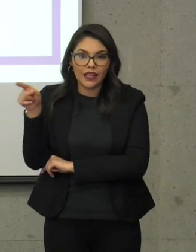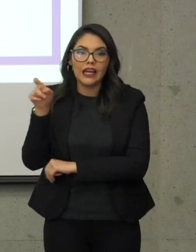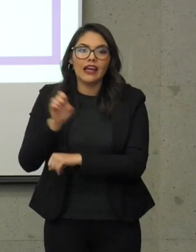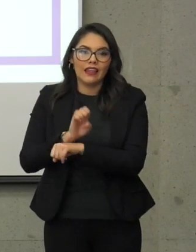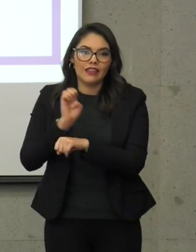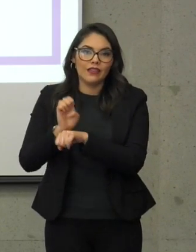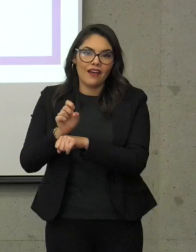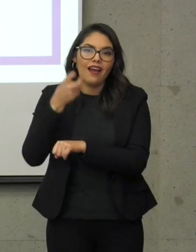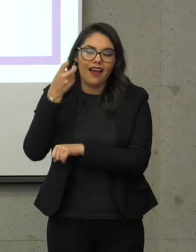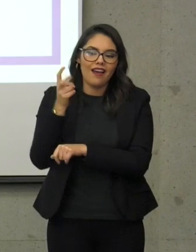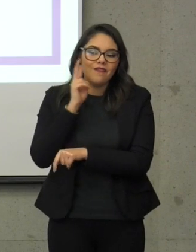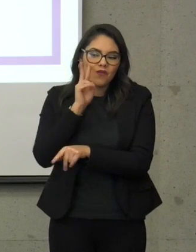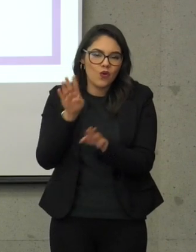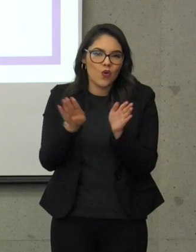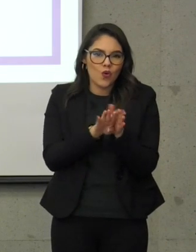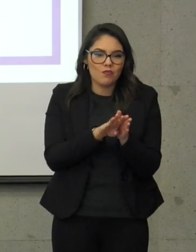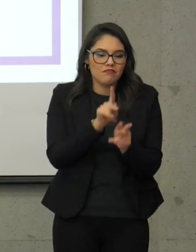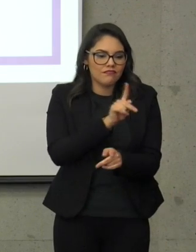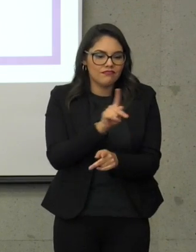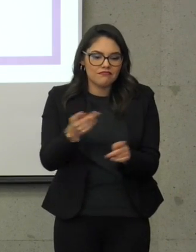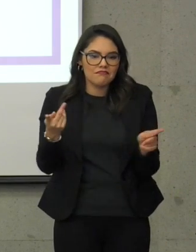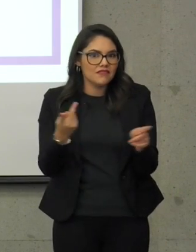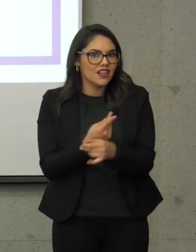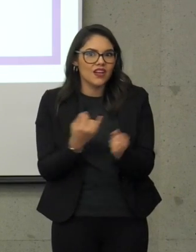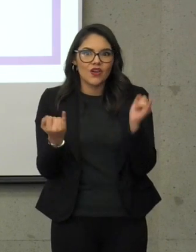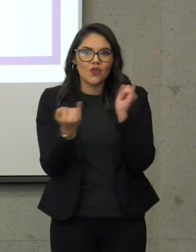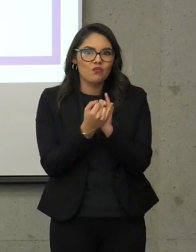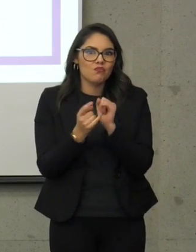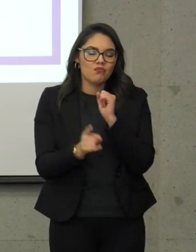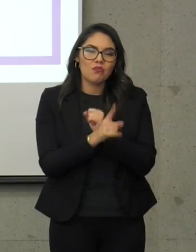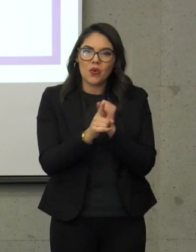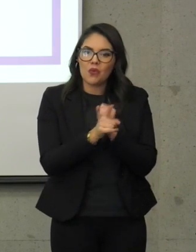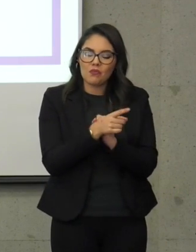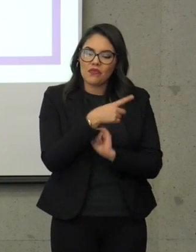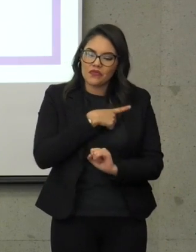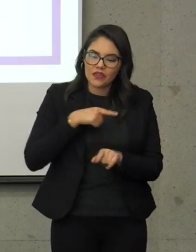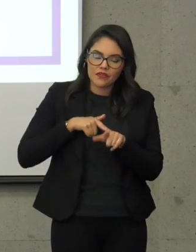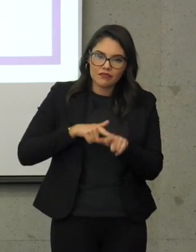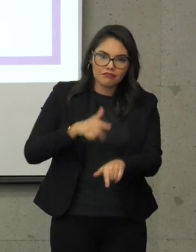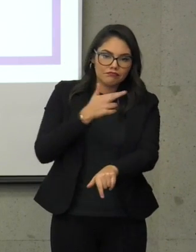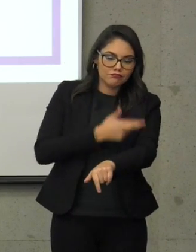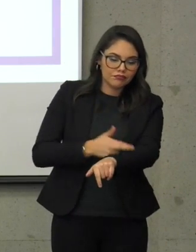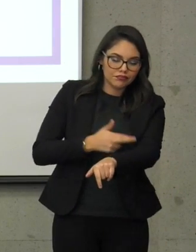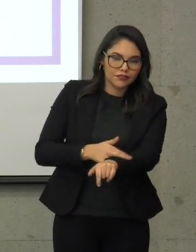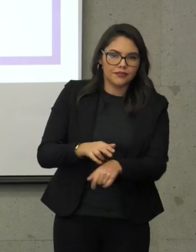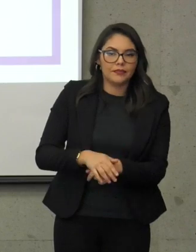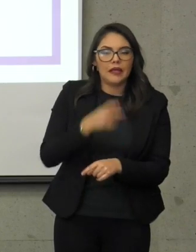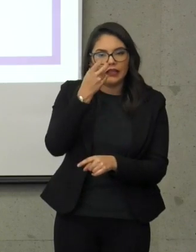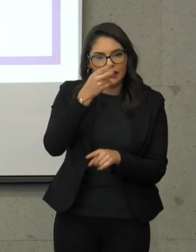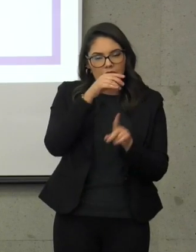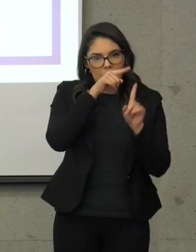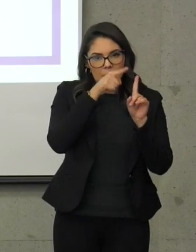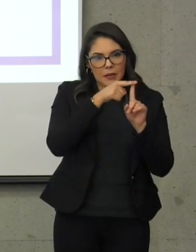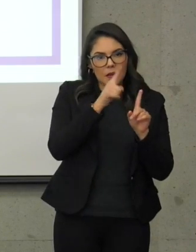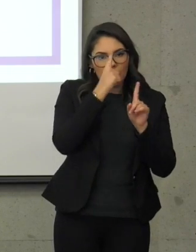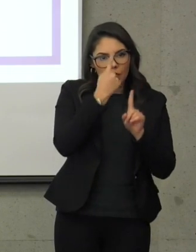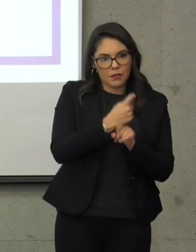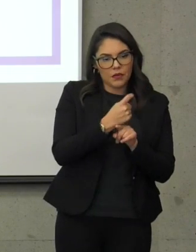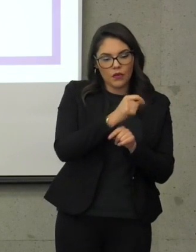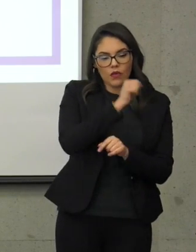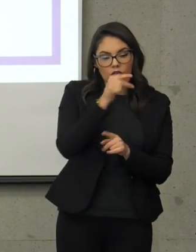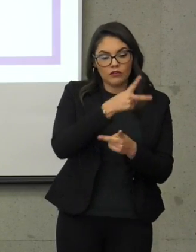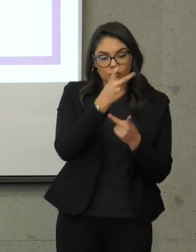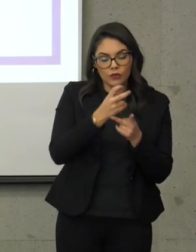ahí se van juntando, digamos, las agendas. Con relación a la segunda pregunta, la comisión